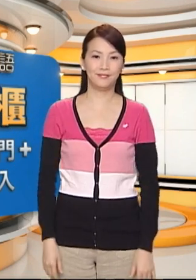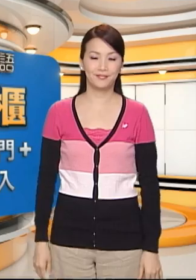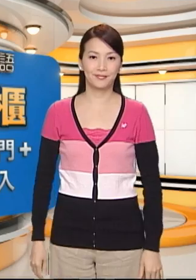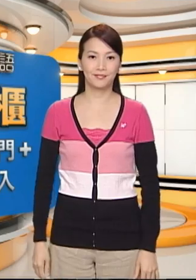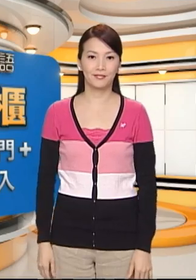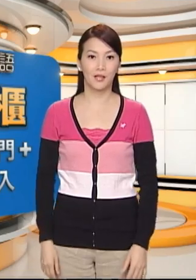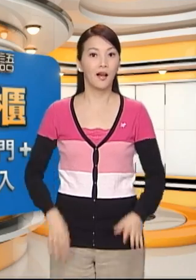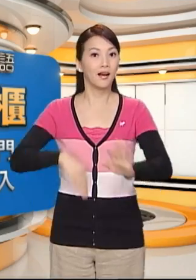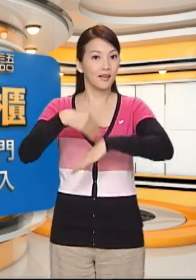表示巨物柜